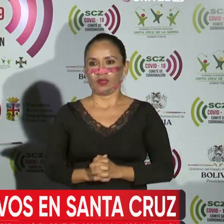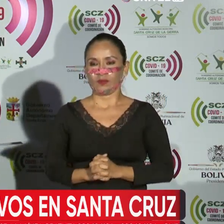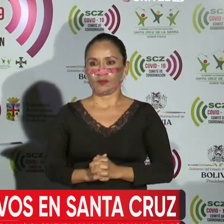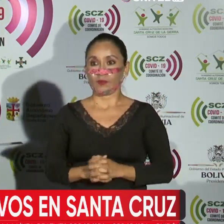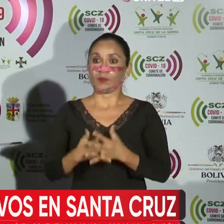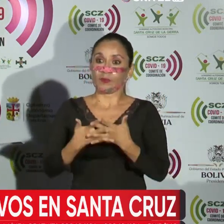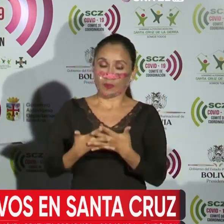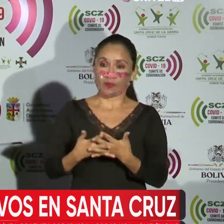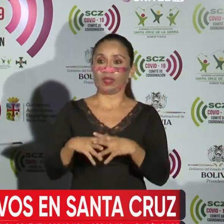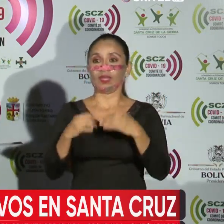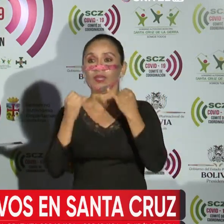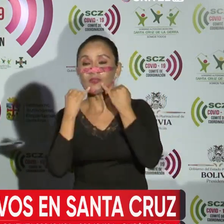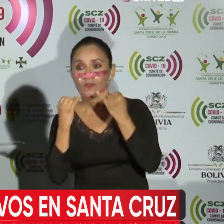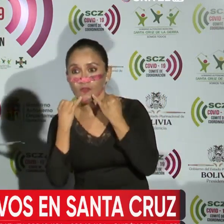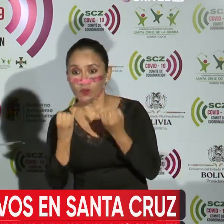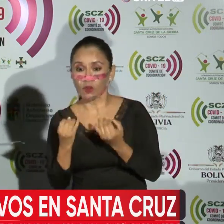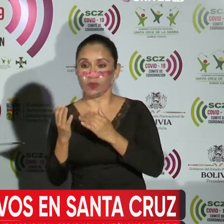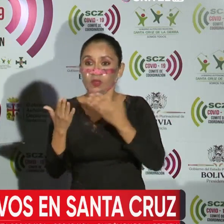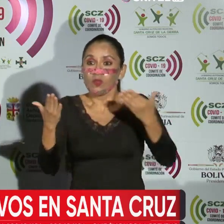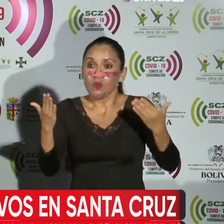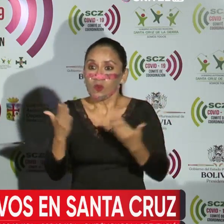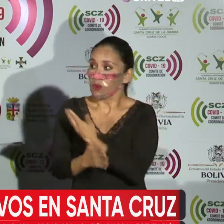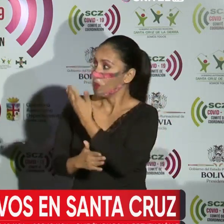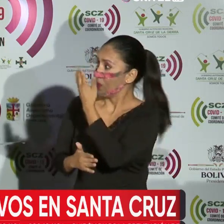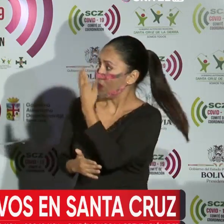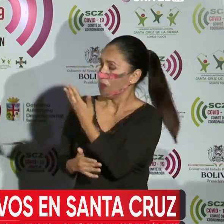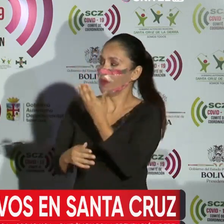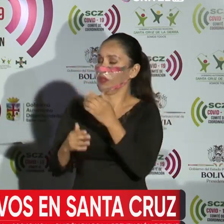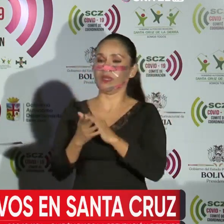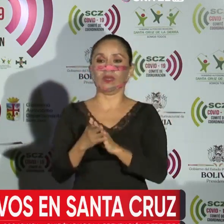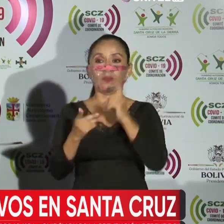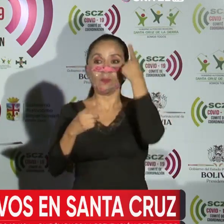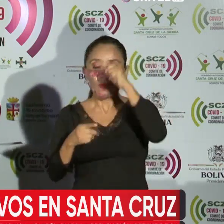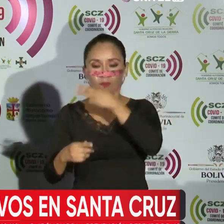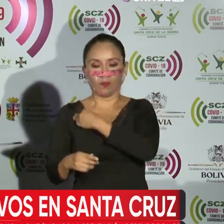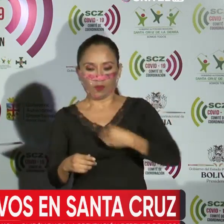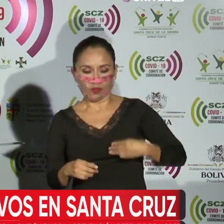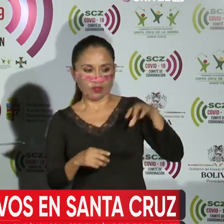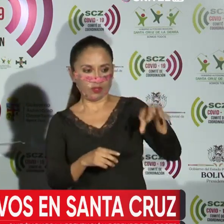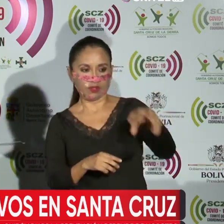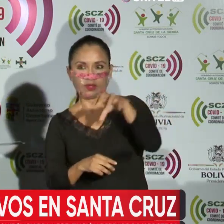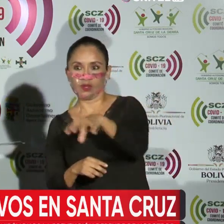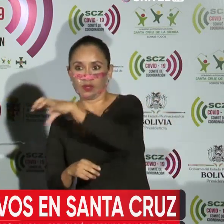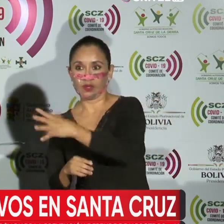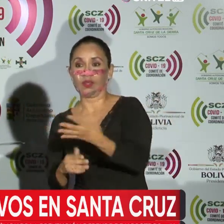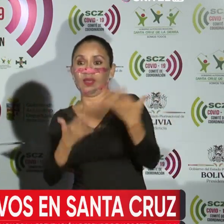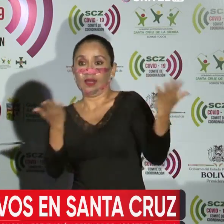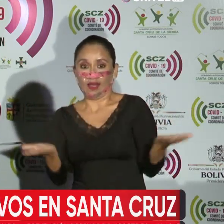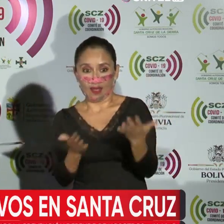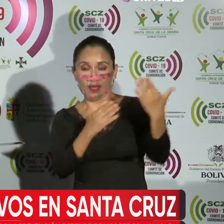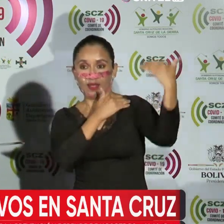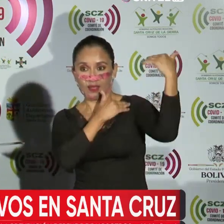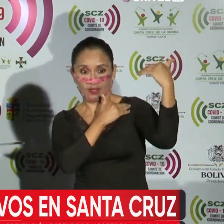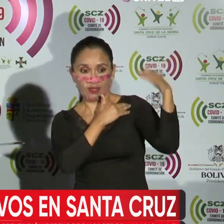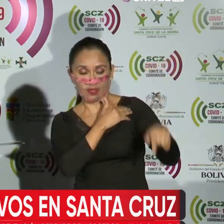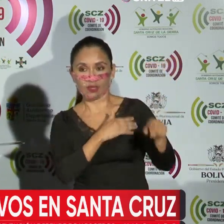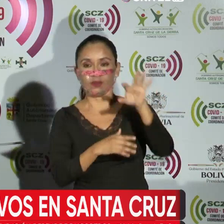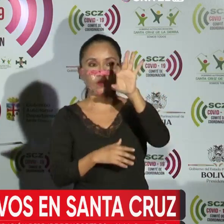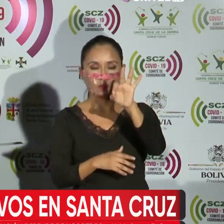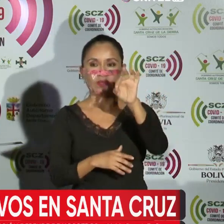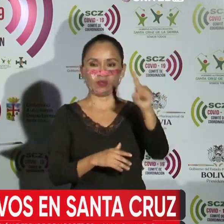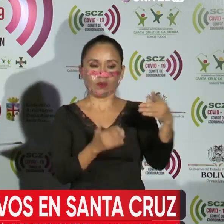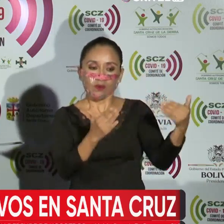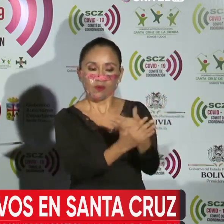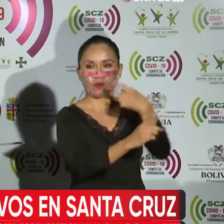El reporte de los nuevos casos por municipio, en el municipio de Santa Cruz de la Sierra son 91